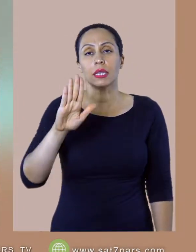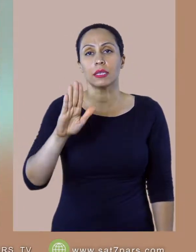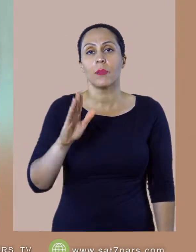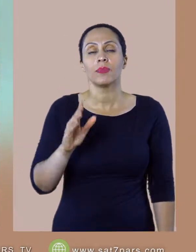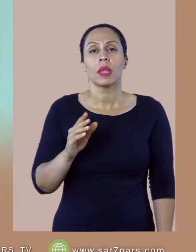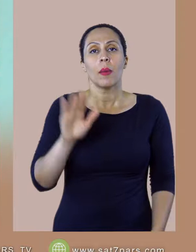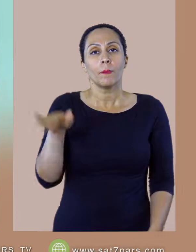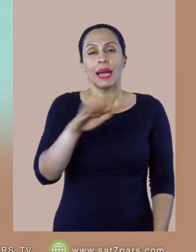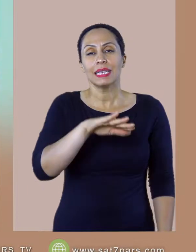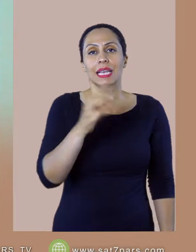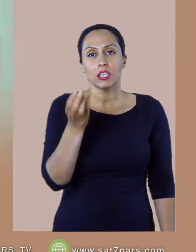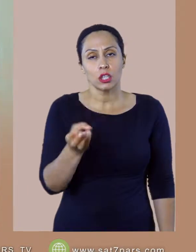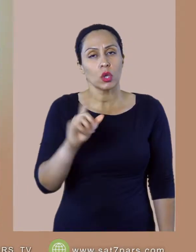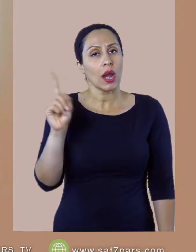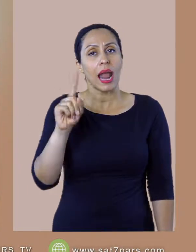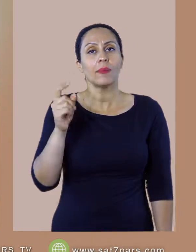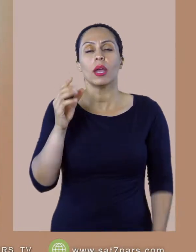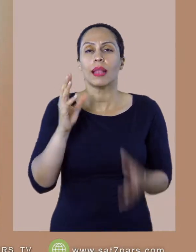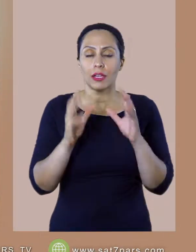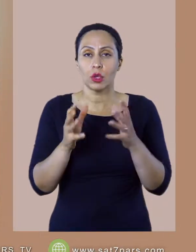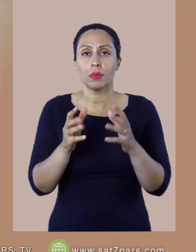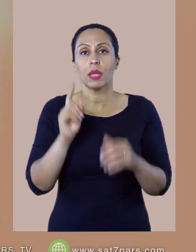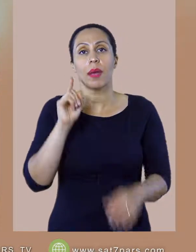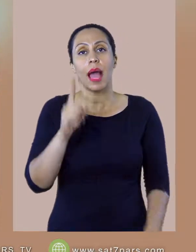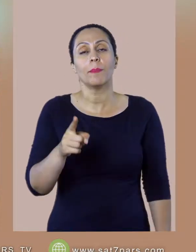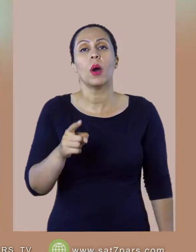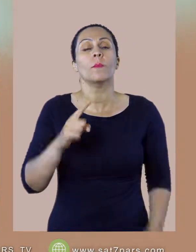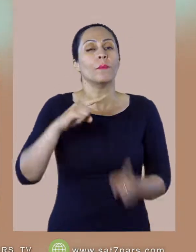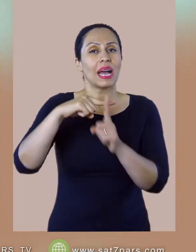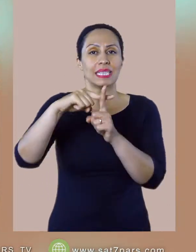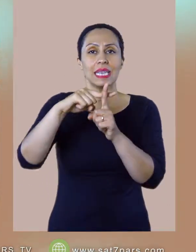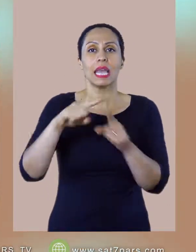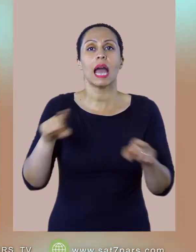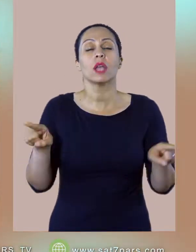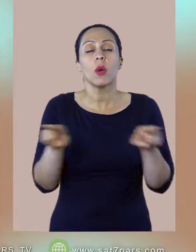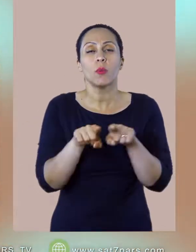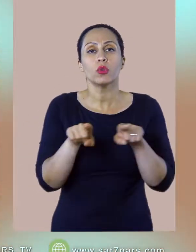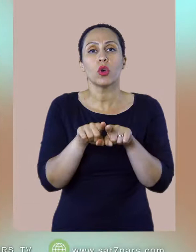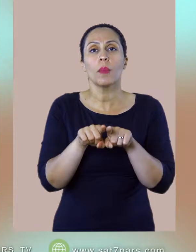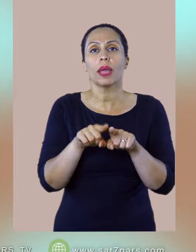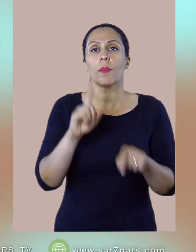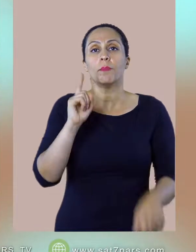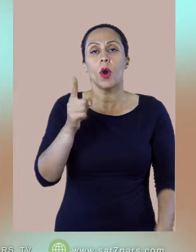نباید انجام بدیم یه سری چیز رایی که خیلی خوب انجام بدیم ولی مسیحیت بر بنای باید و نباید نیست